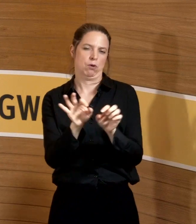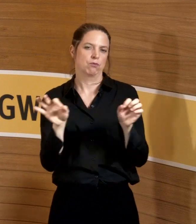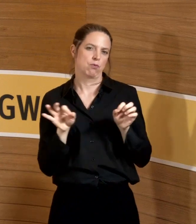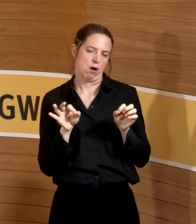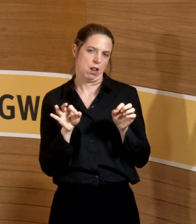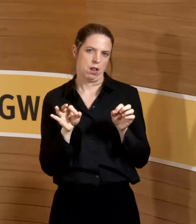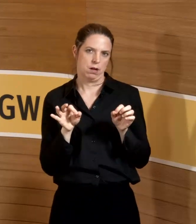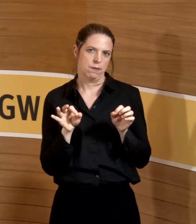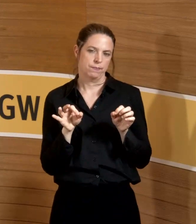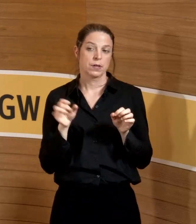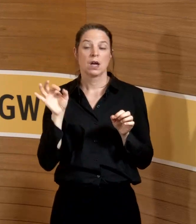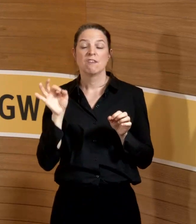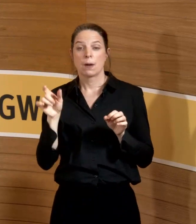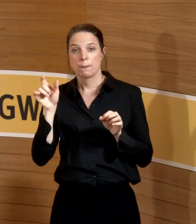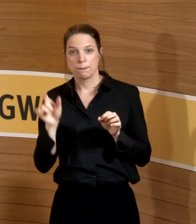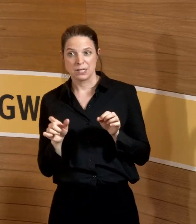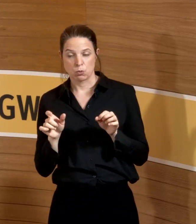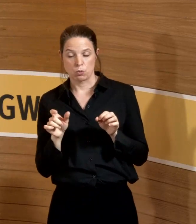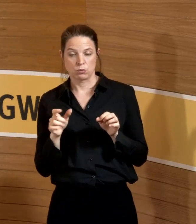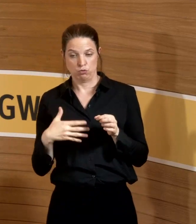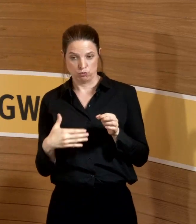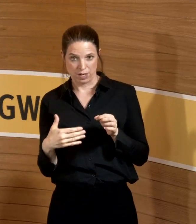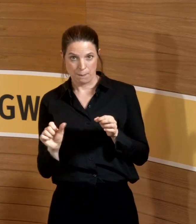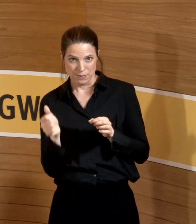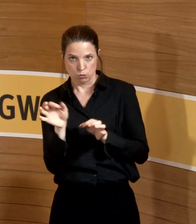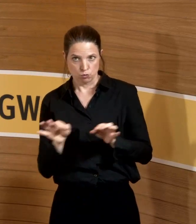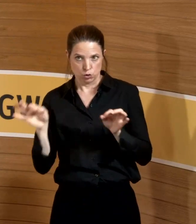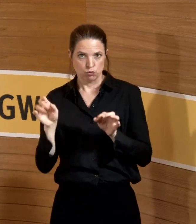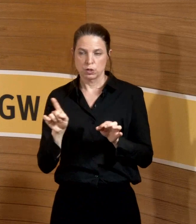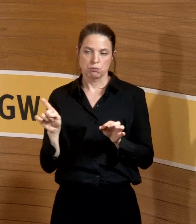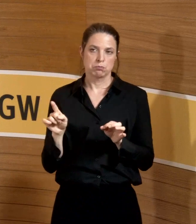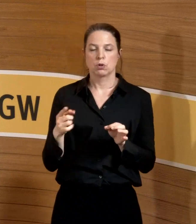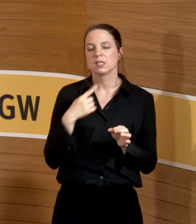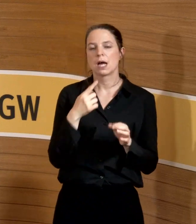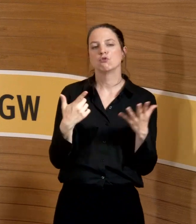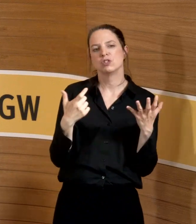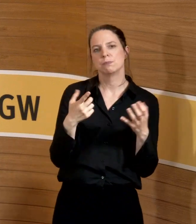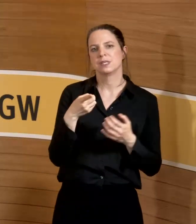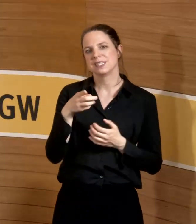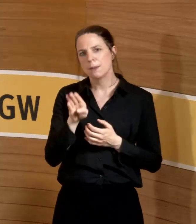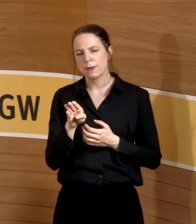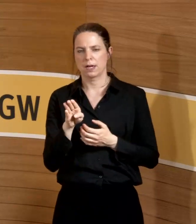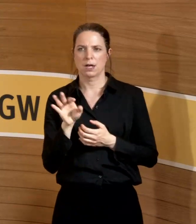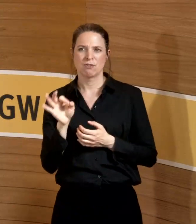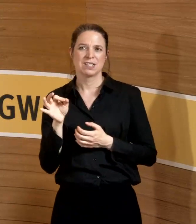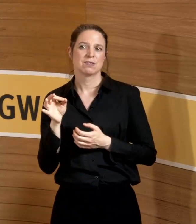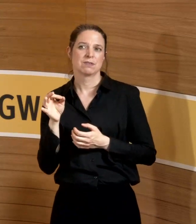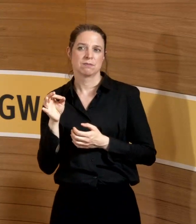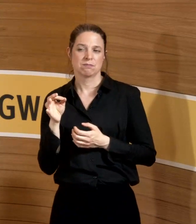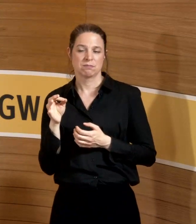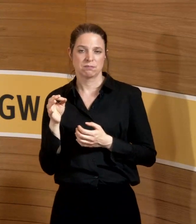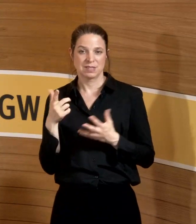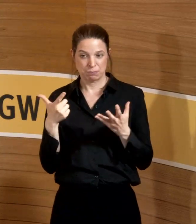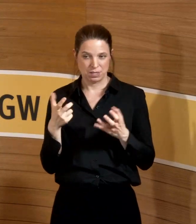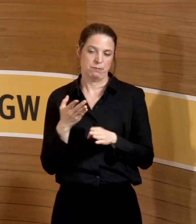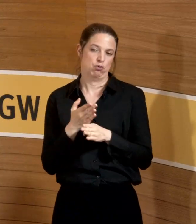Schwangeren insbesondere nicht. Also sagt man, auch 70 dB vielleicht oder so ist auf Dauer für eine Schwangere nicht so passend.